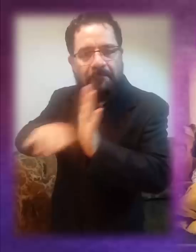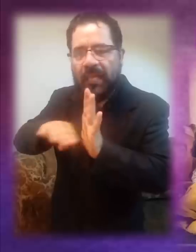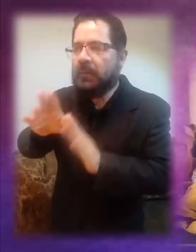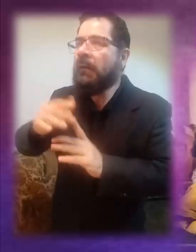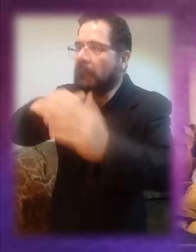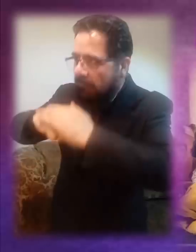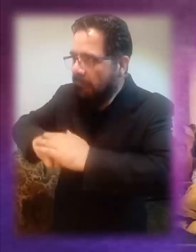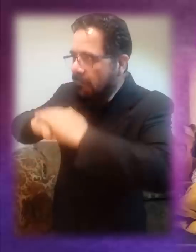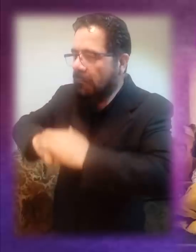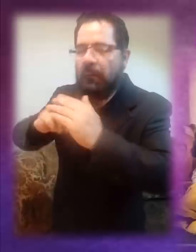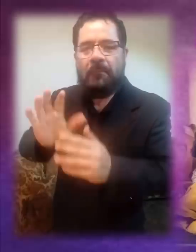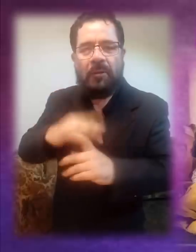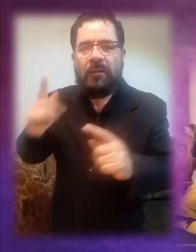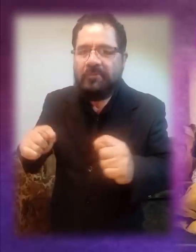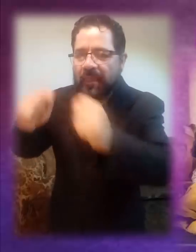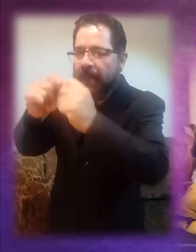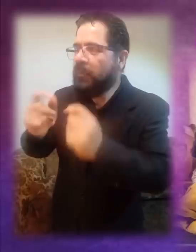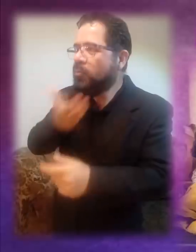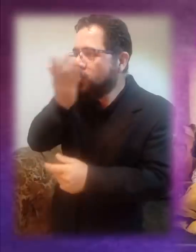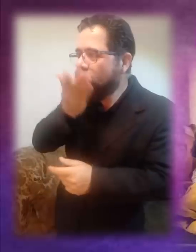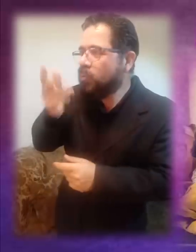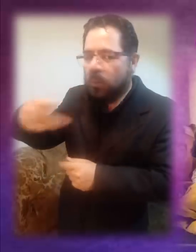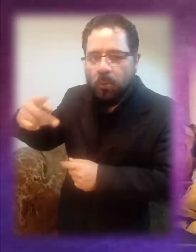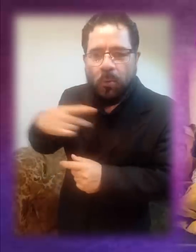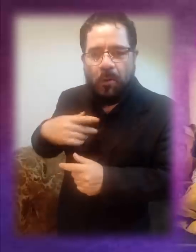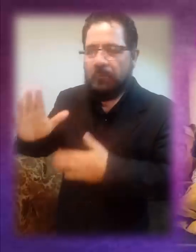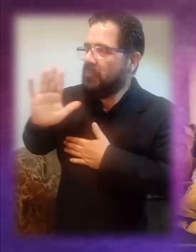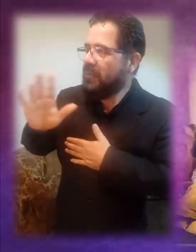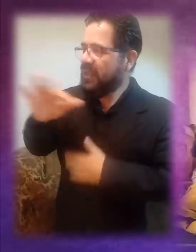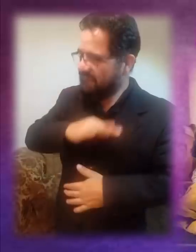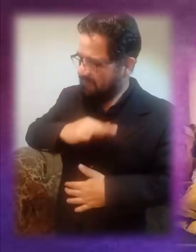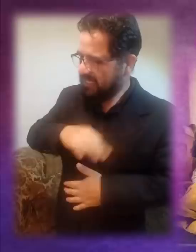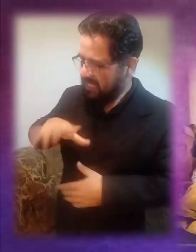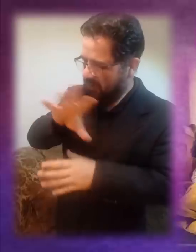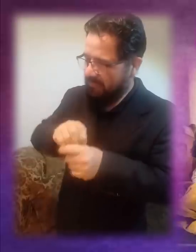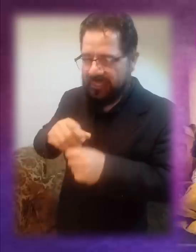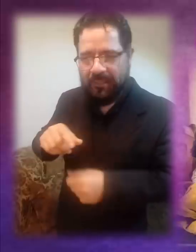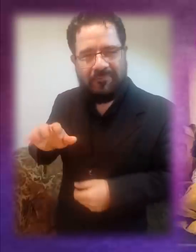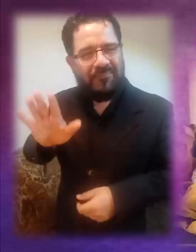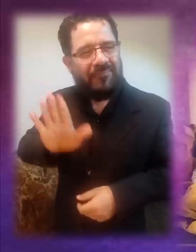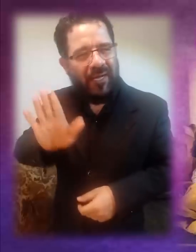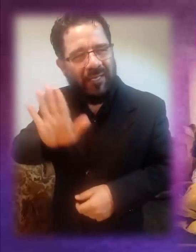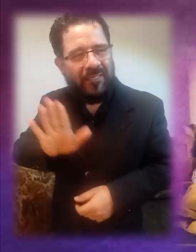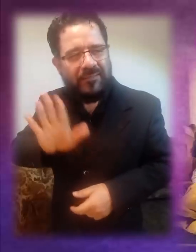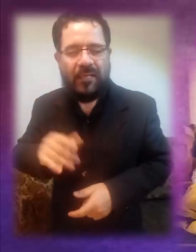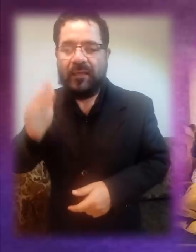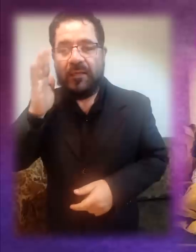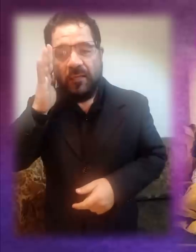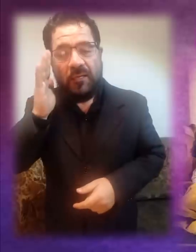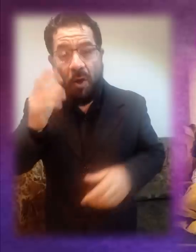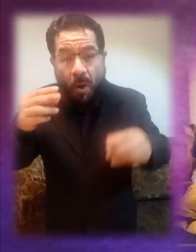adoradores y sus sacrificios, con sus templos y sus ritos, con sus promesas de felicidad plena.